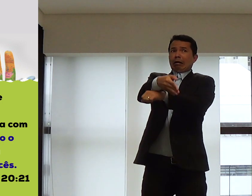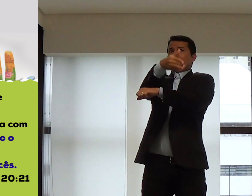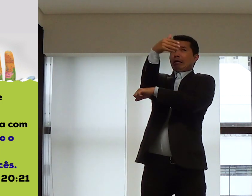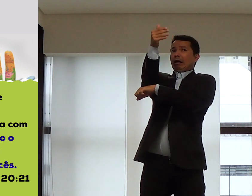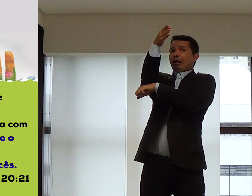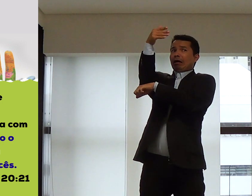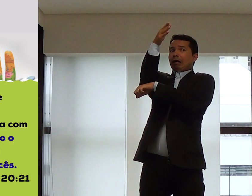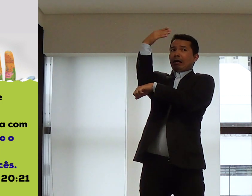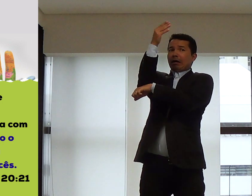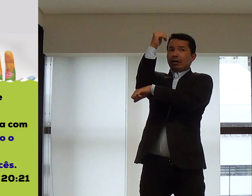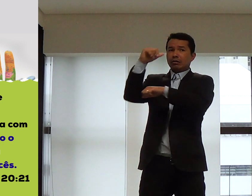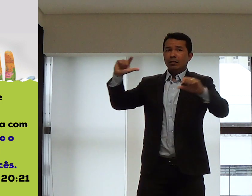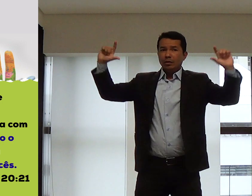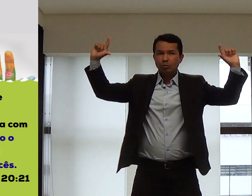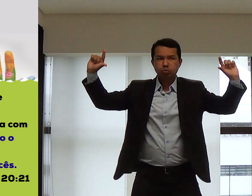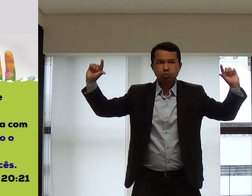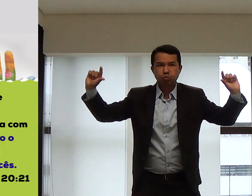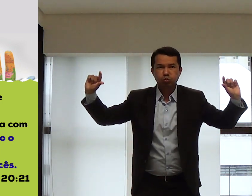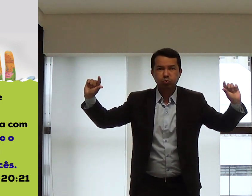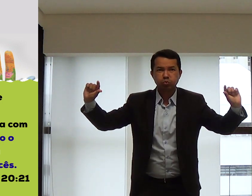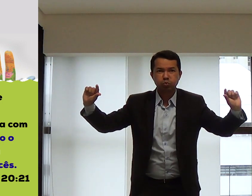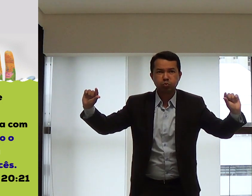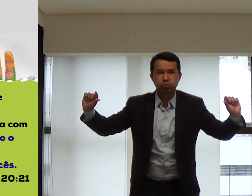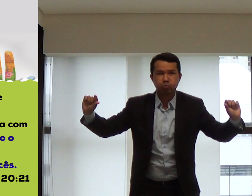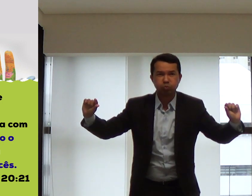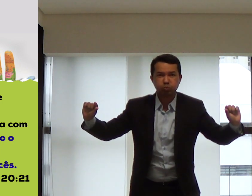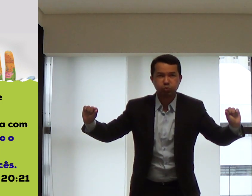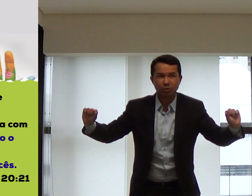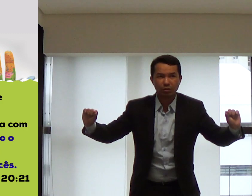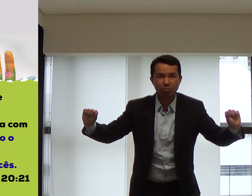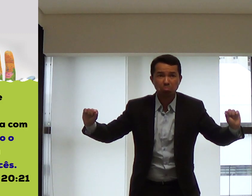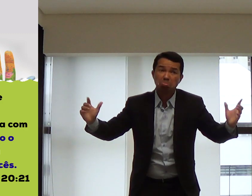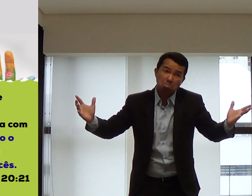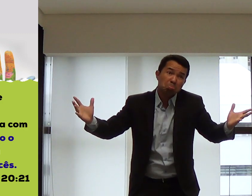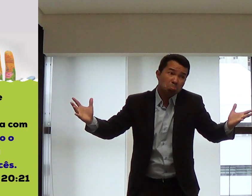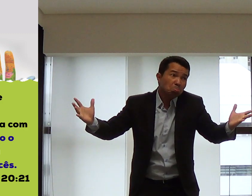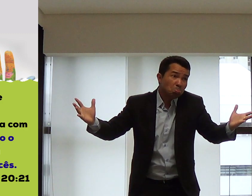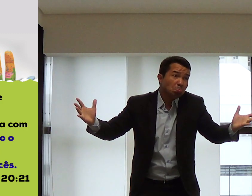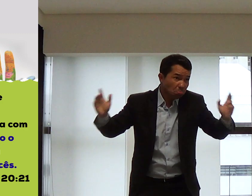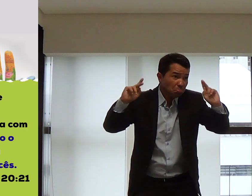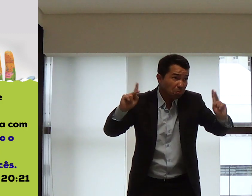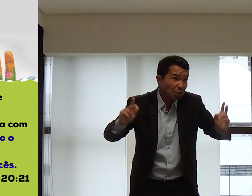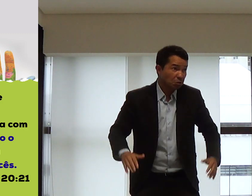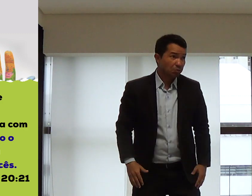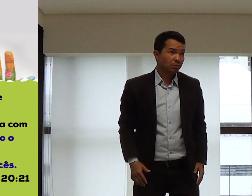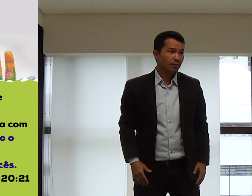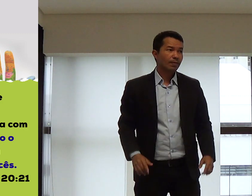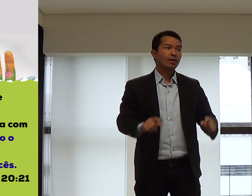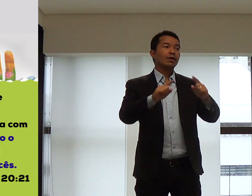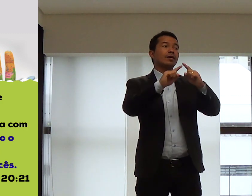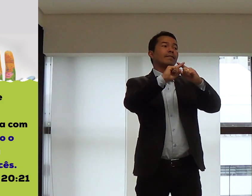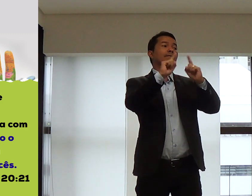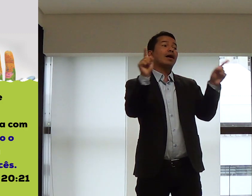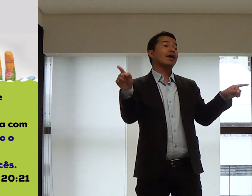acontecem. E alguém levanta uma bandeira branca e a guerra acaba, a guerra cessa. Essa é a paz.